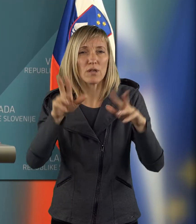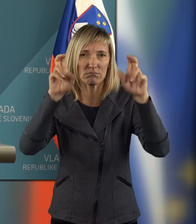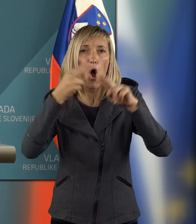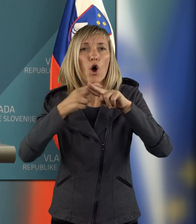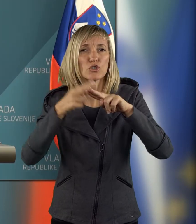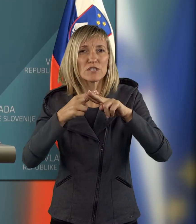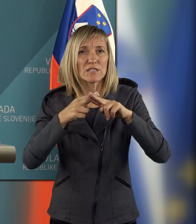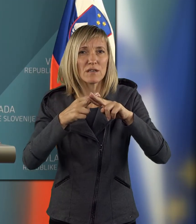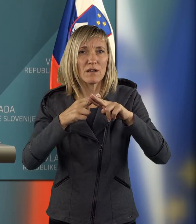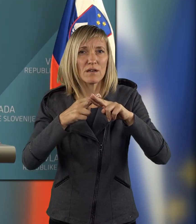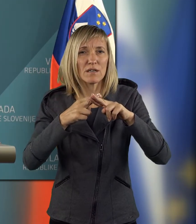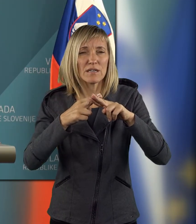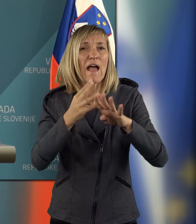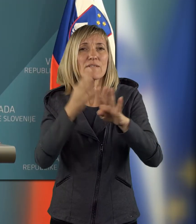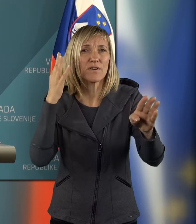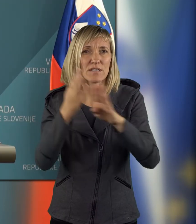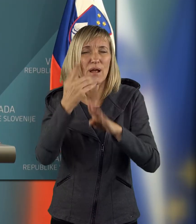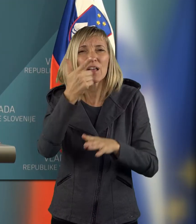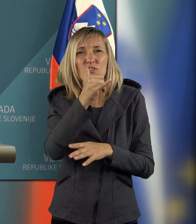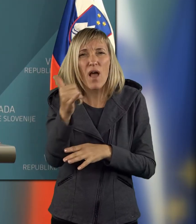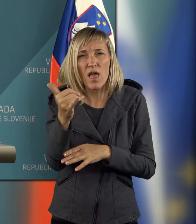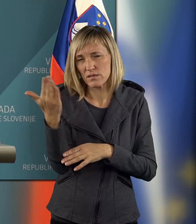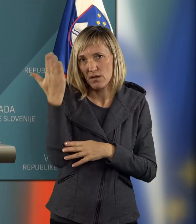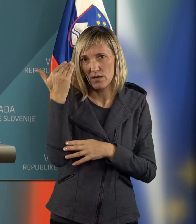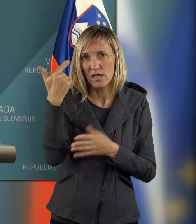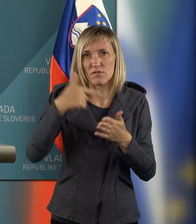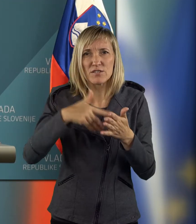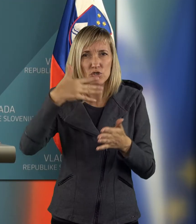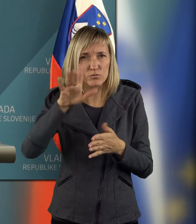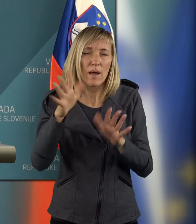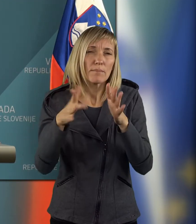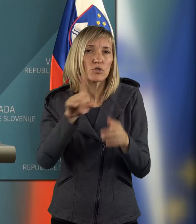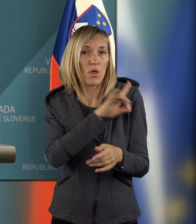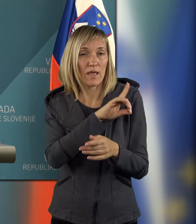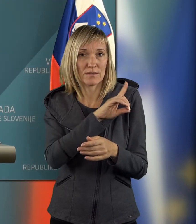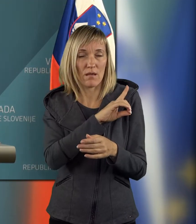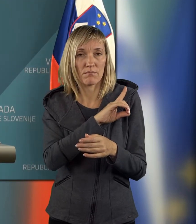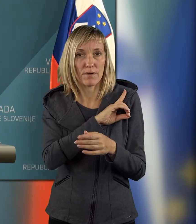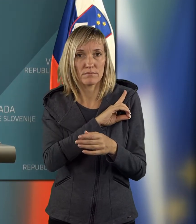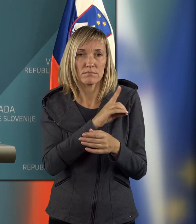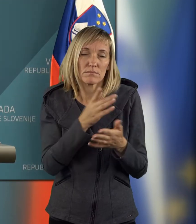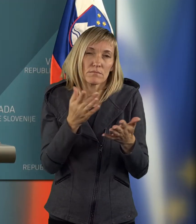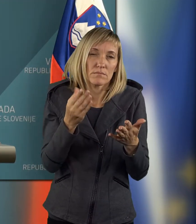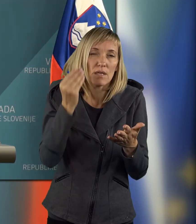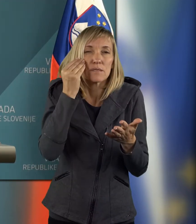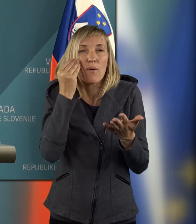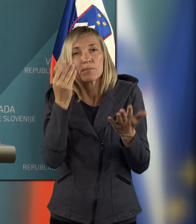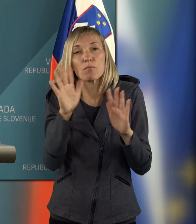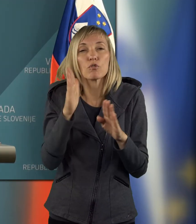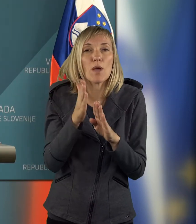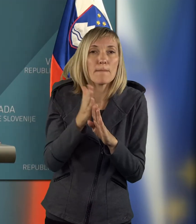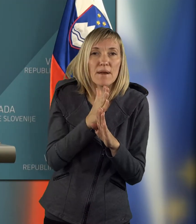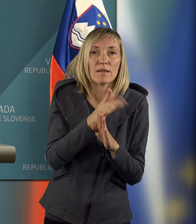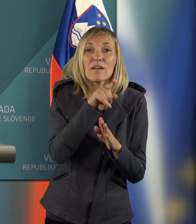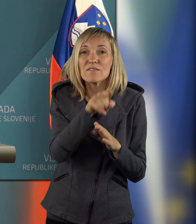čakalne sezname pred dvema letom, a leta 15, tudi približno decembra, ali pa, ne vem, mogoče že